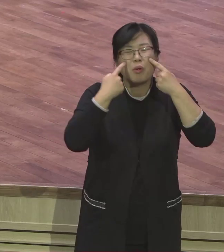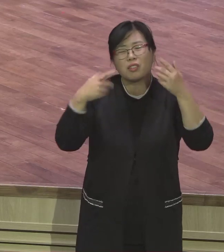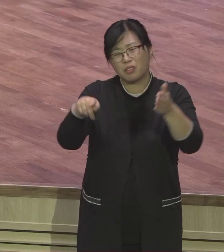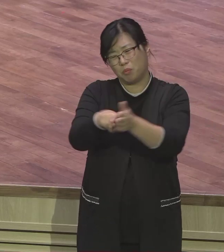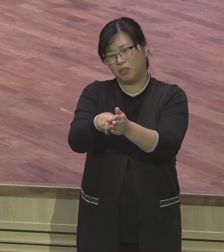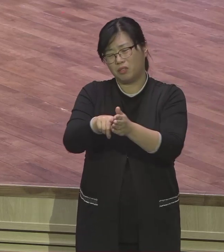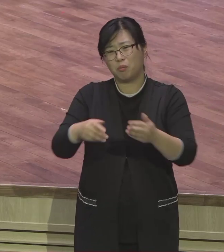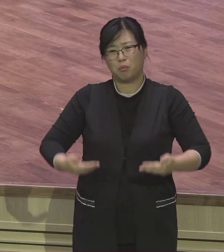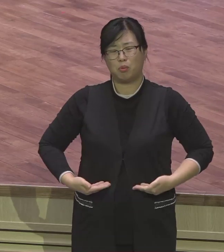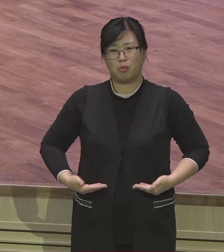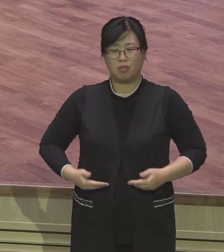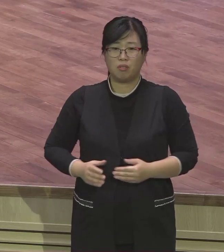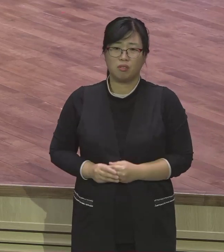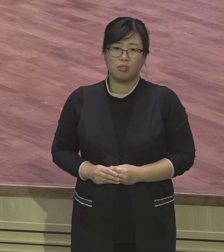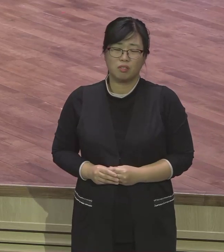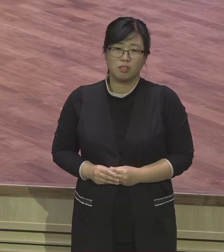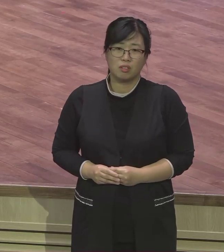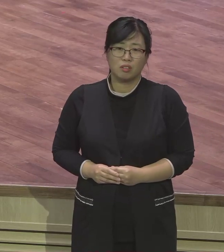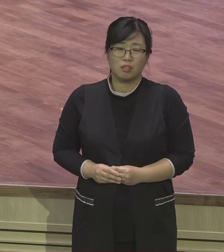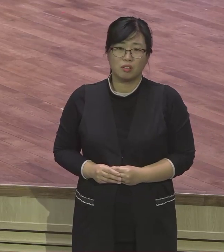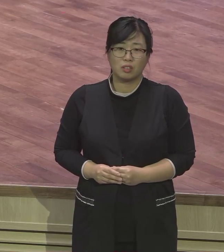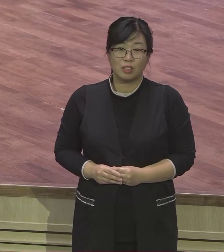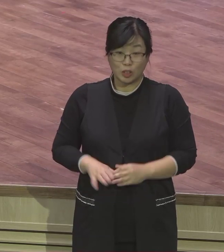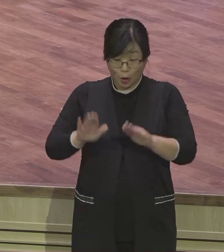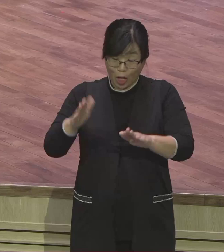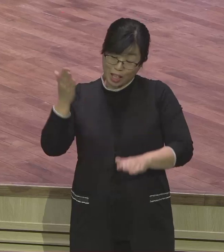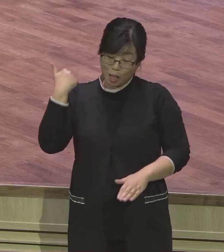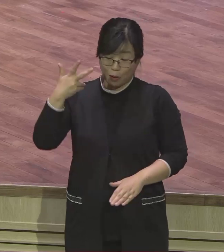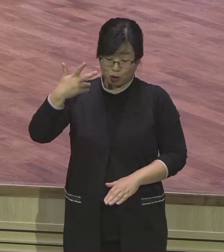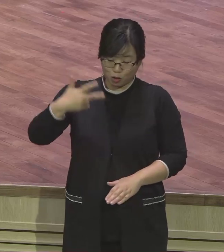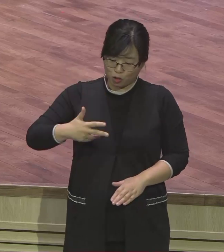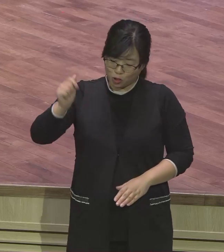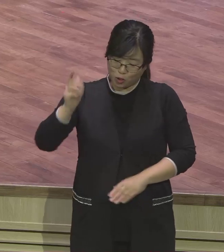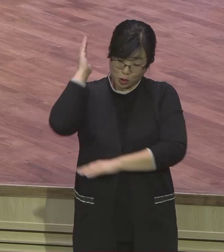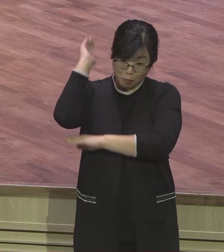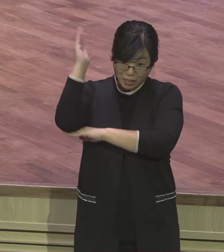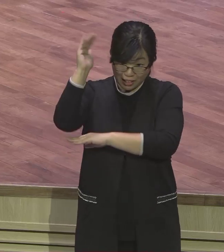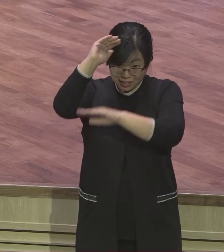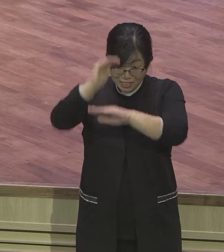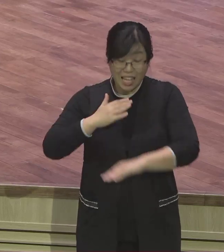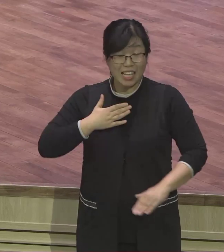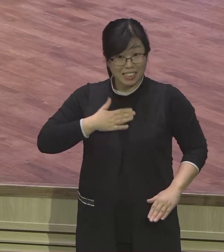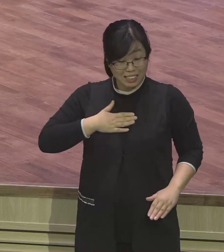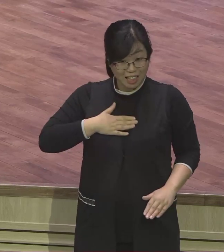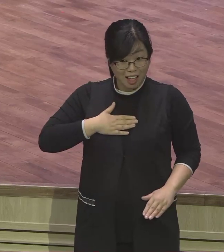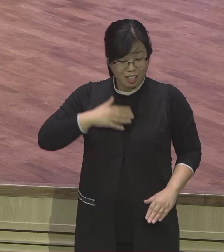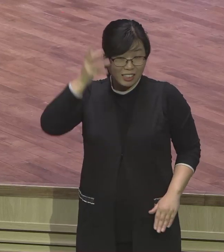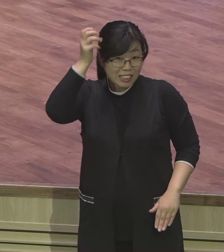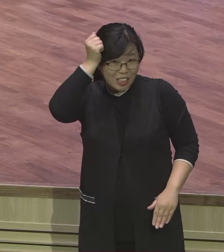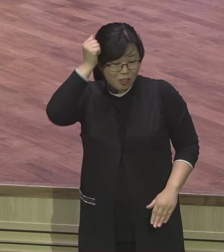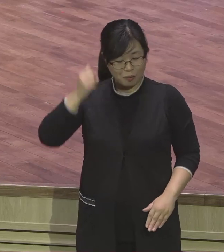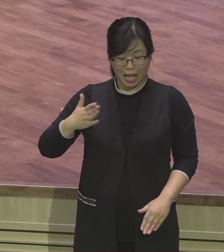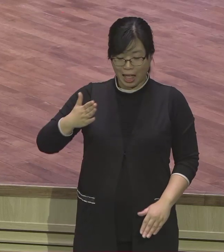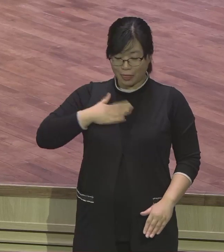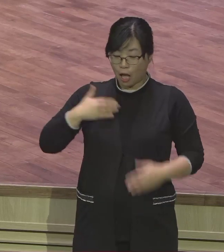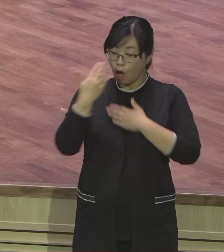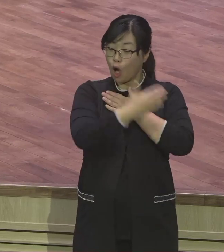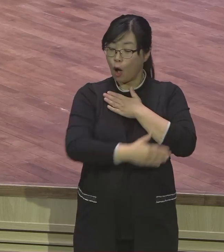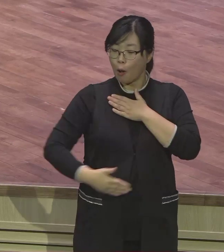아름답게 드러내는 극장이다. 그래서 내 삶이 하나님을 드러내는 하나님의 영광을 드러내는 아름다운